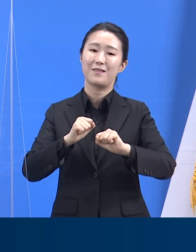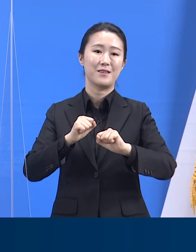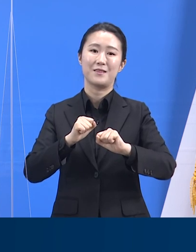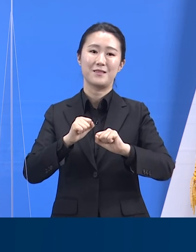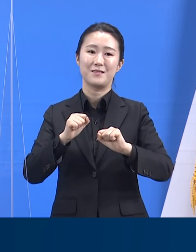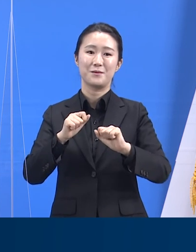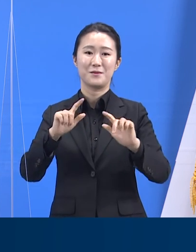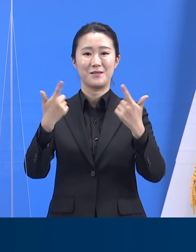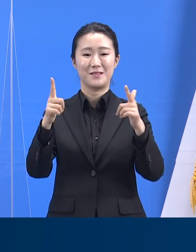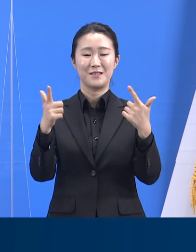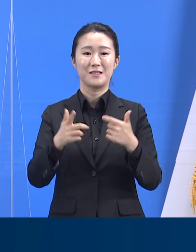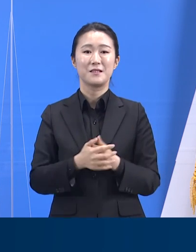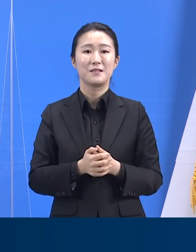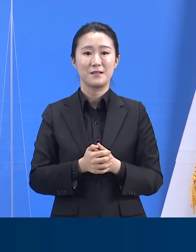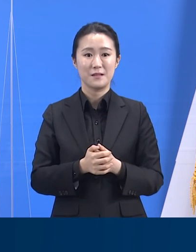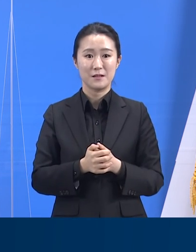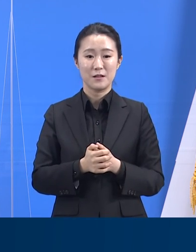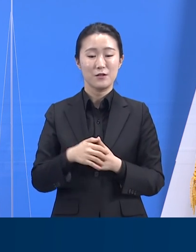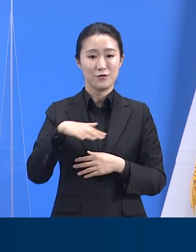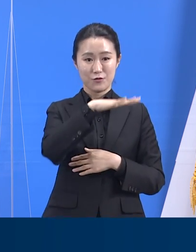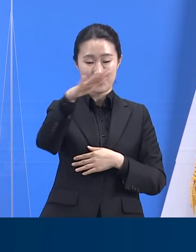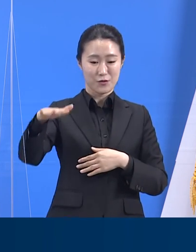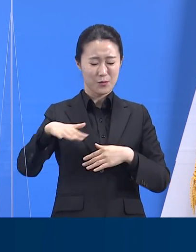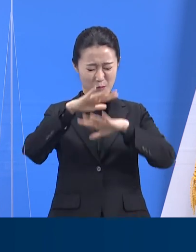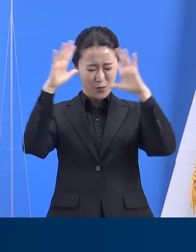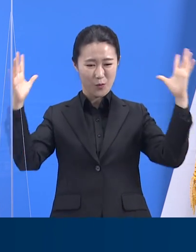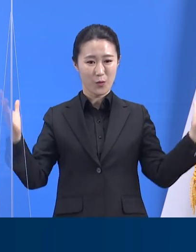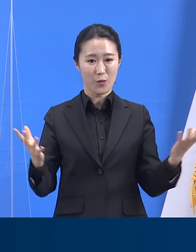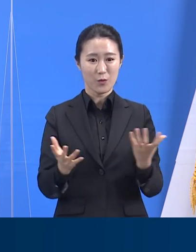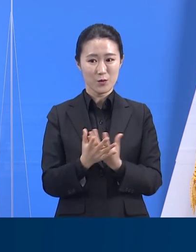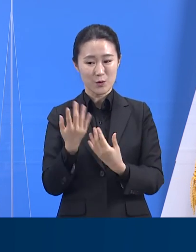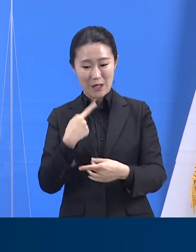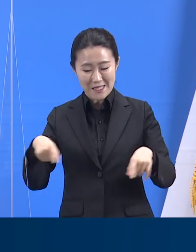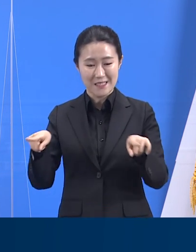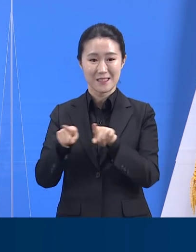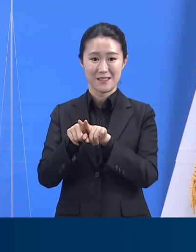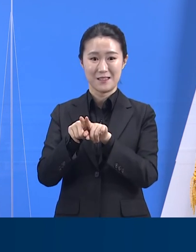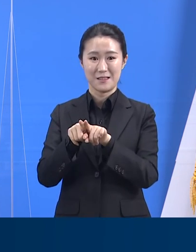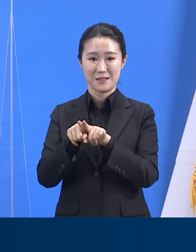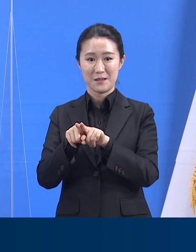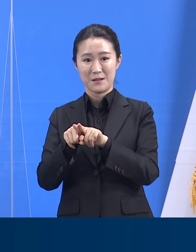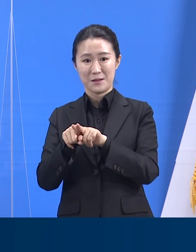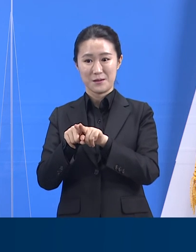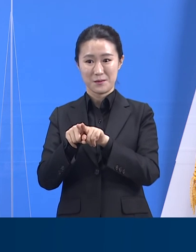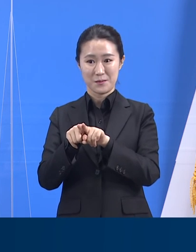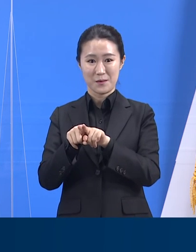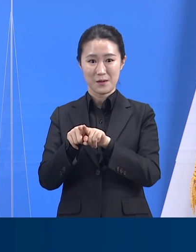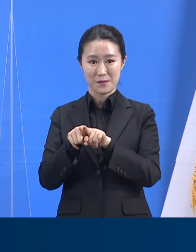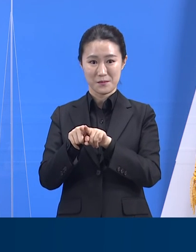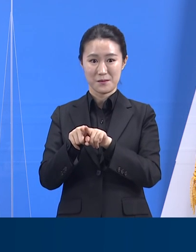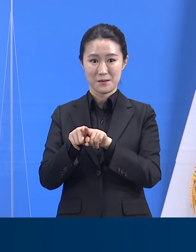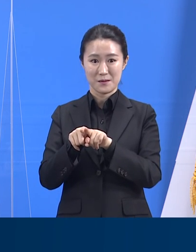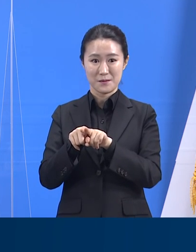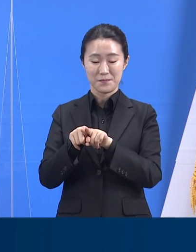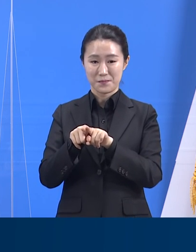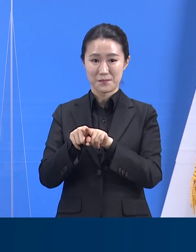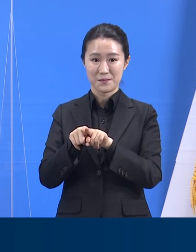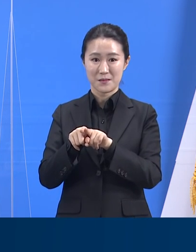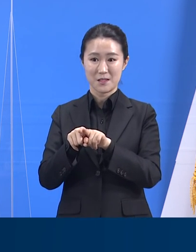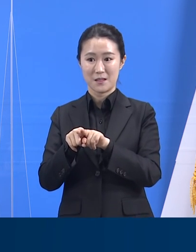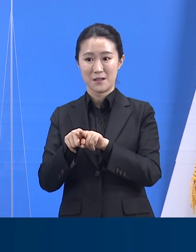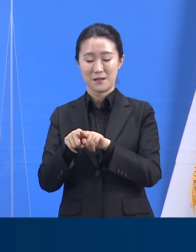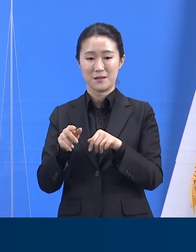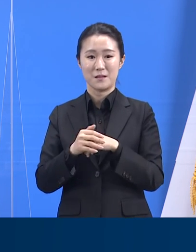모두가 코로나19와의 싸움의 주체였던 것처럼 2021년 예방접종 프로그램에 참여하는 과정도